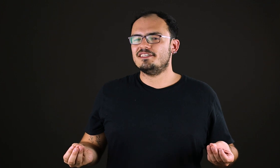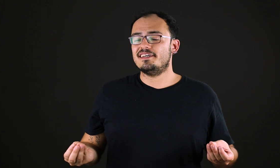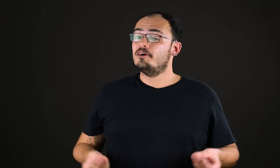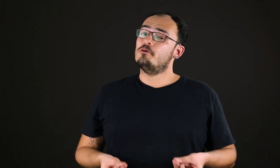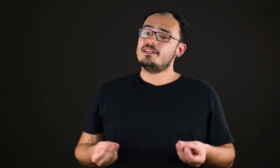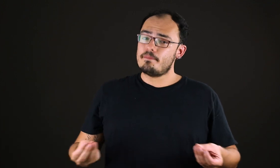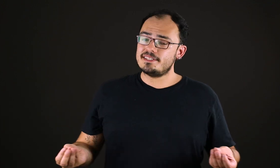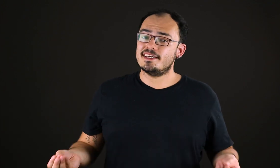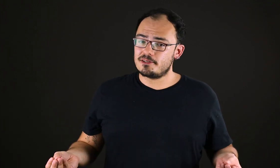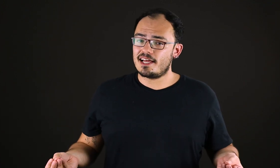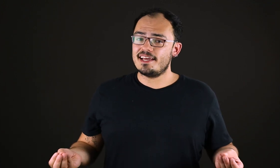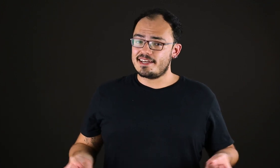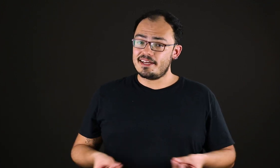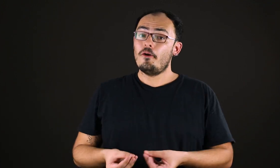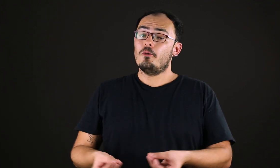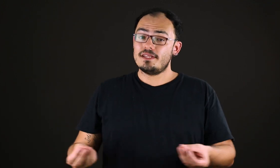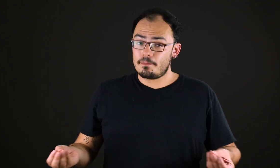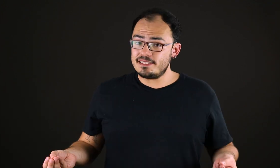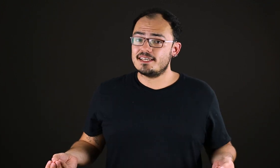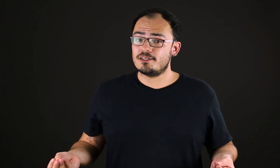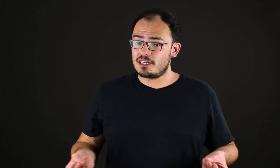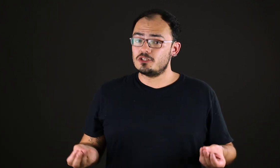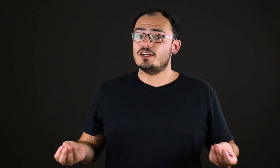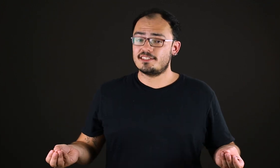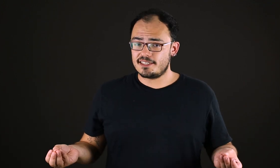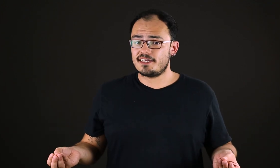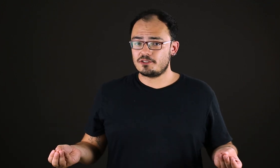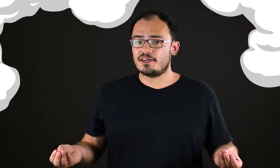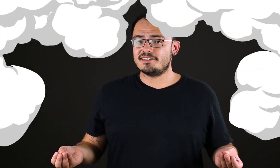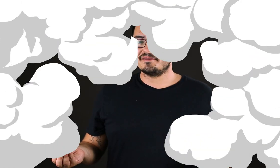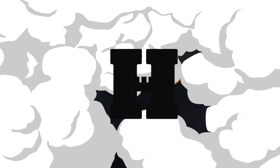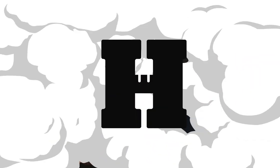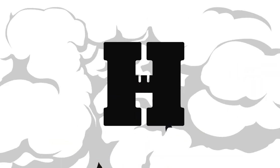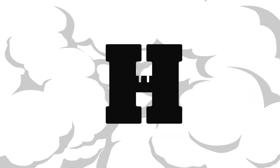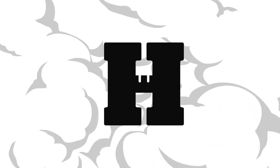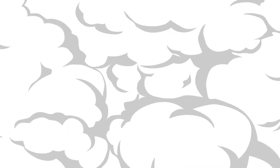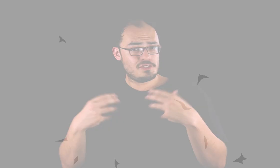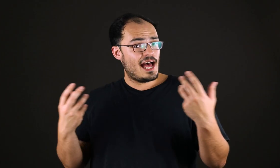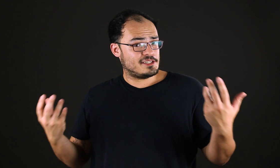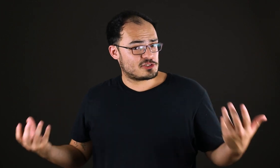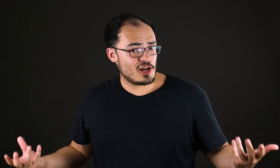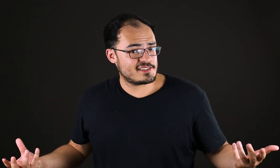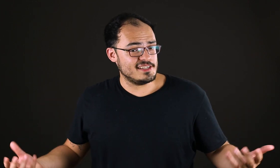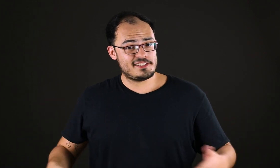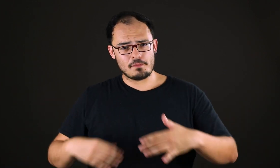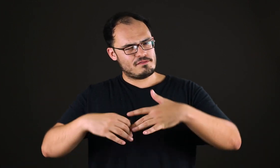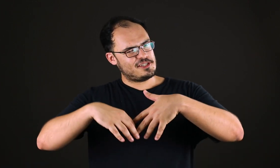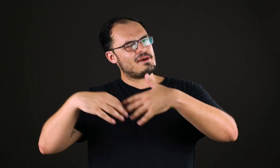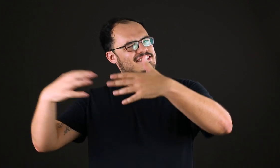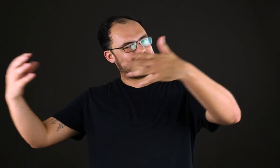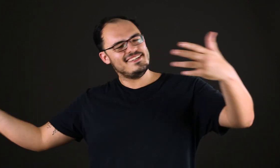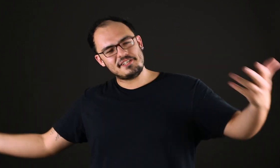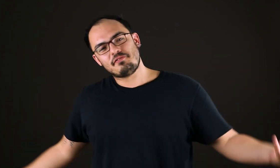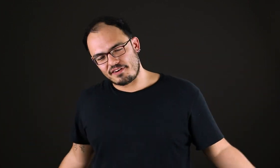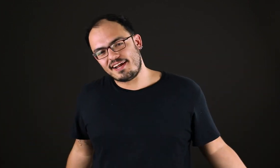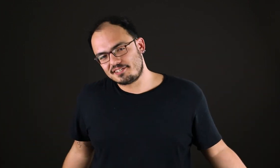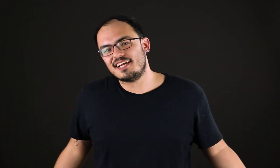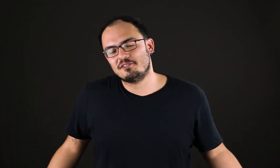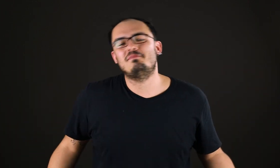vida, uma depreciação da alegria, uma depreciação das nossas sensações. Já Aristóteles tem uma visão bastante diferente da do